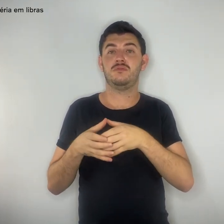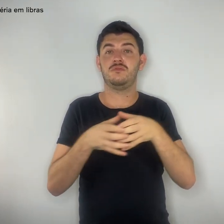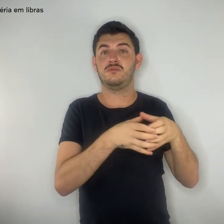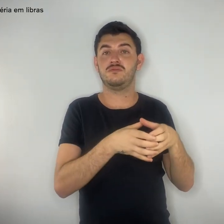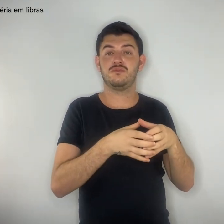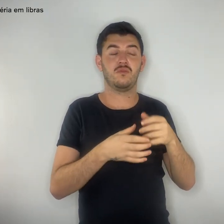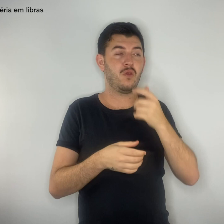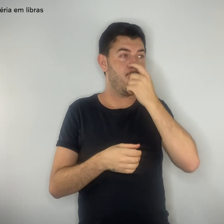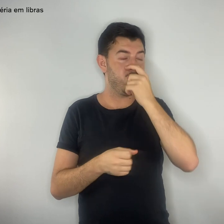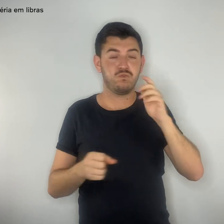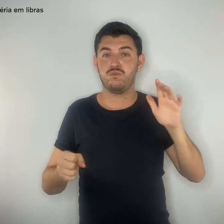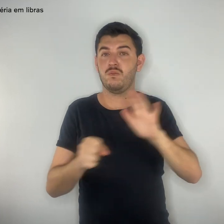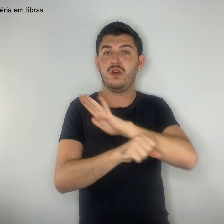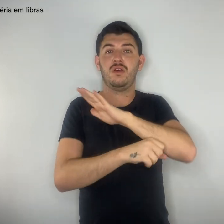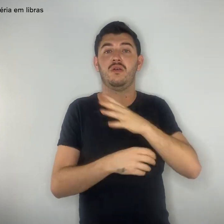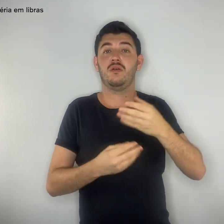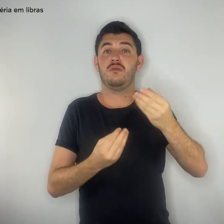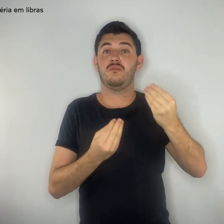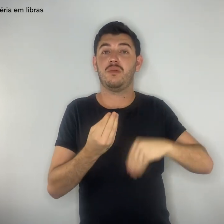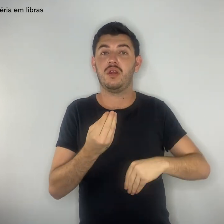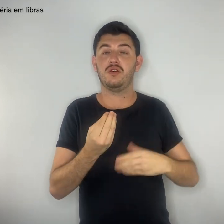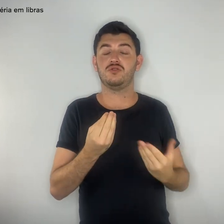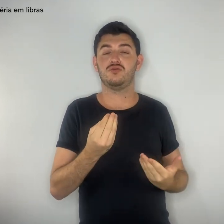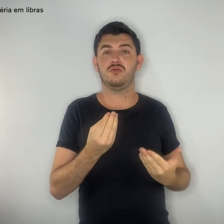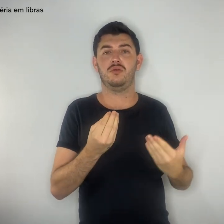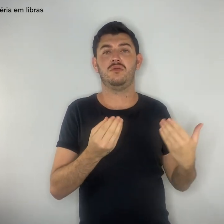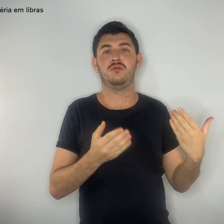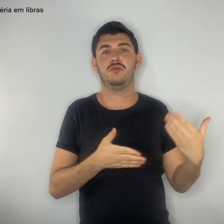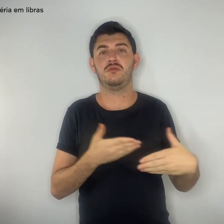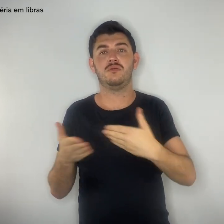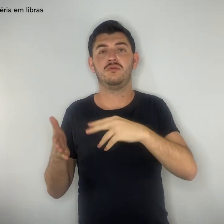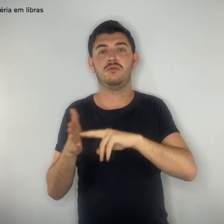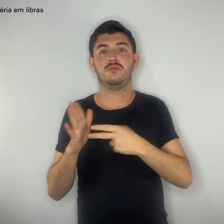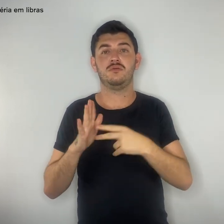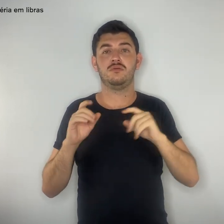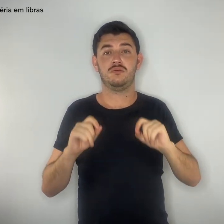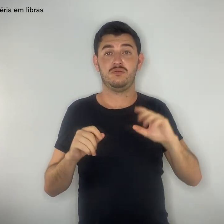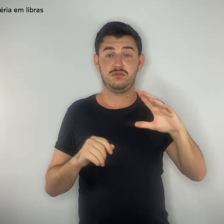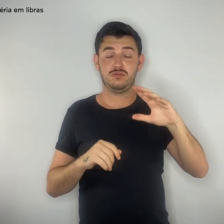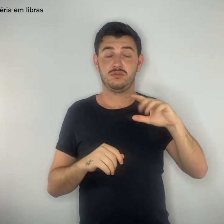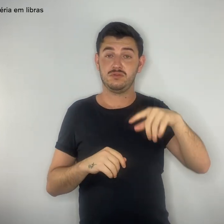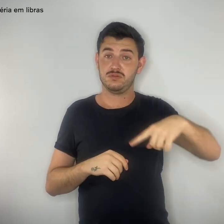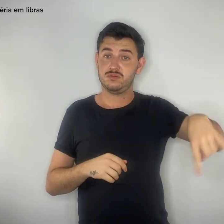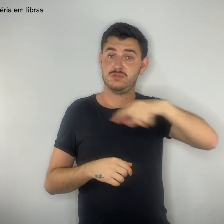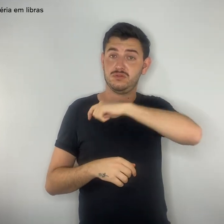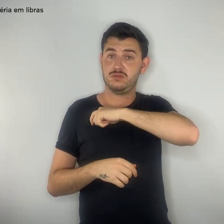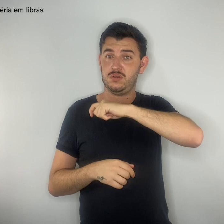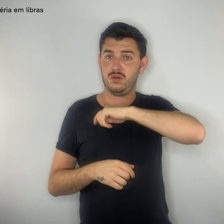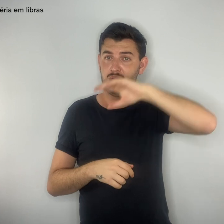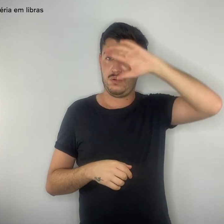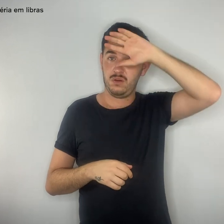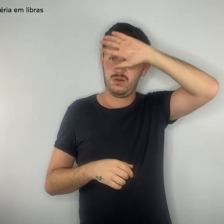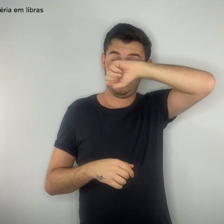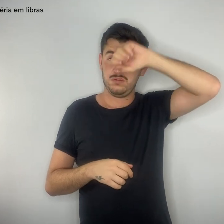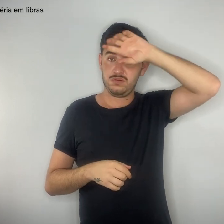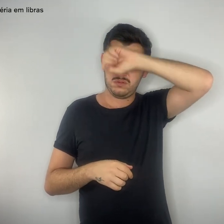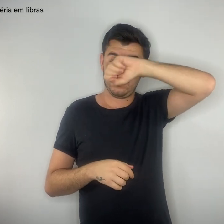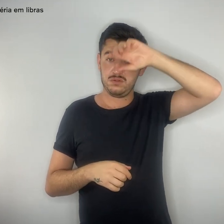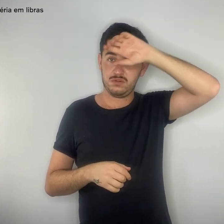causam prejuízos para o processo de aprendizagem de estudantes e para a saúde física